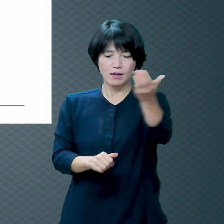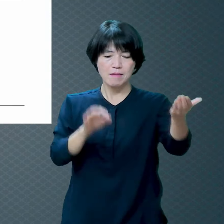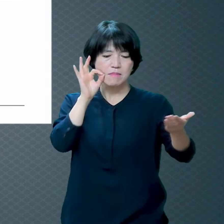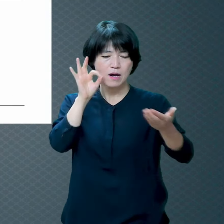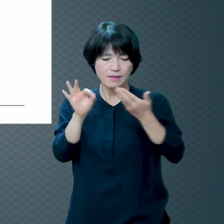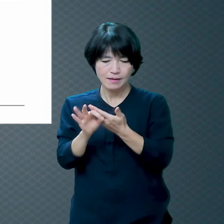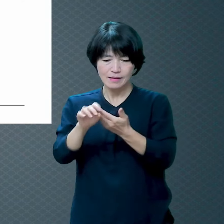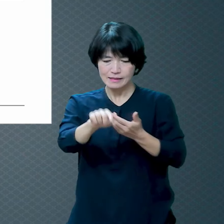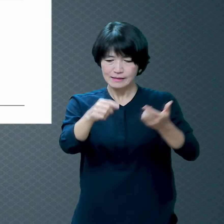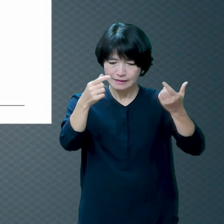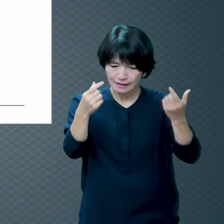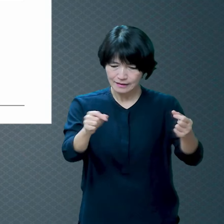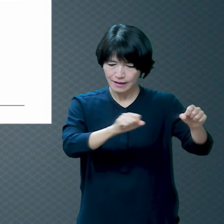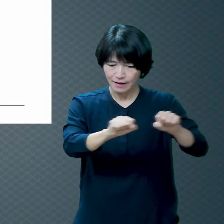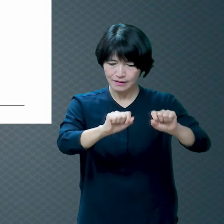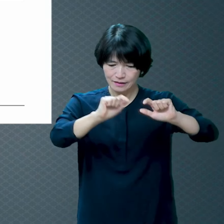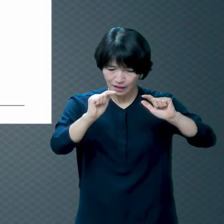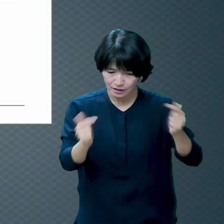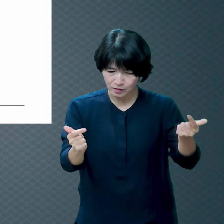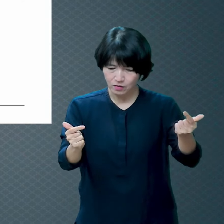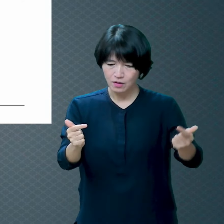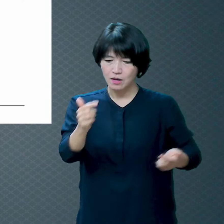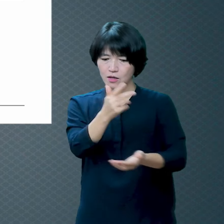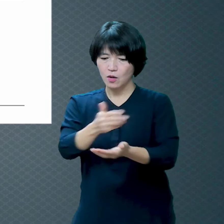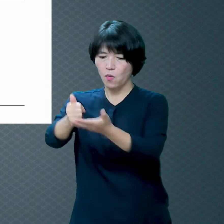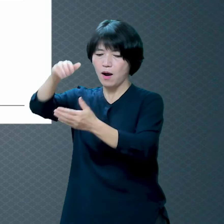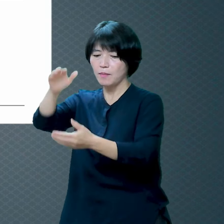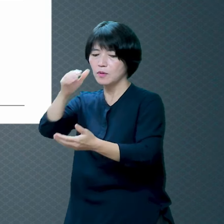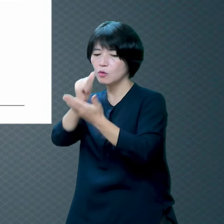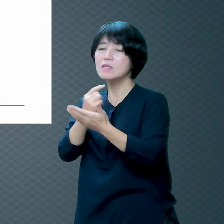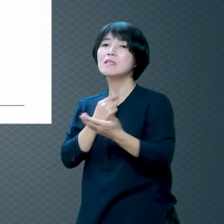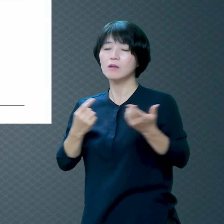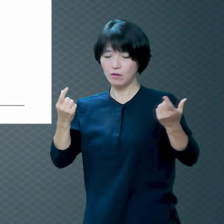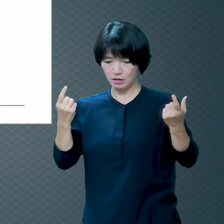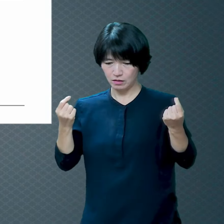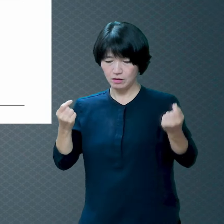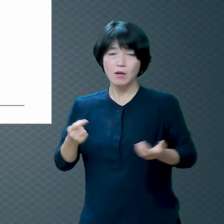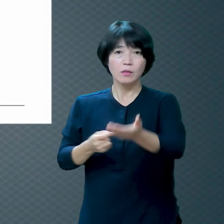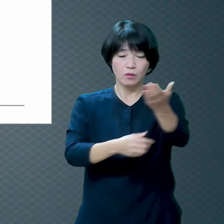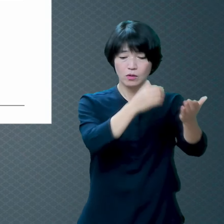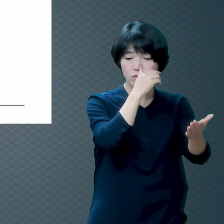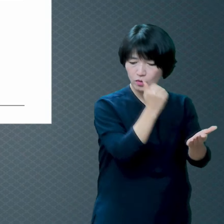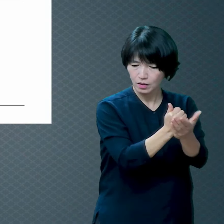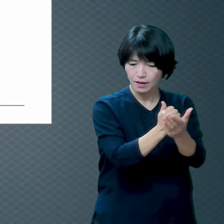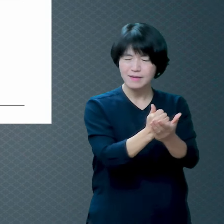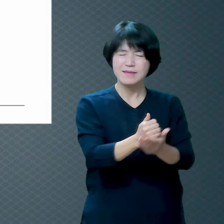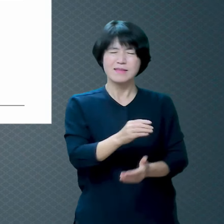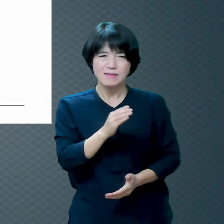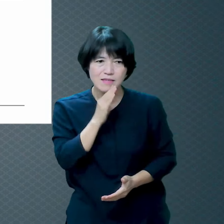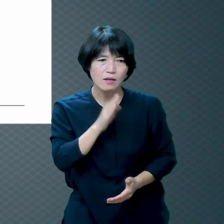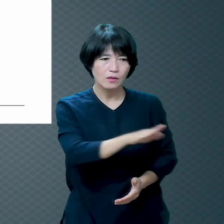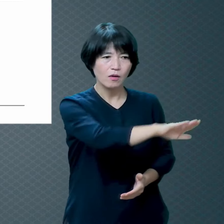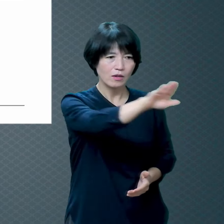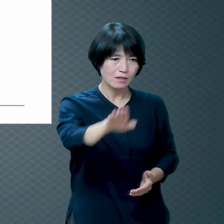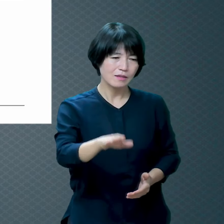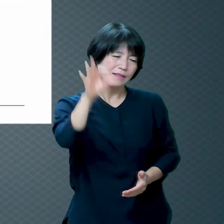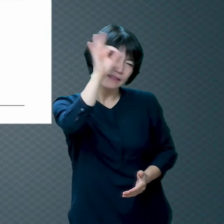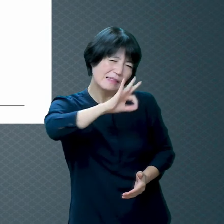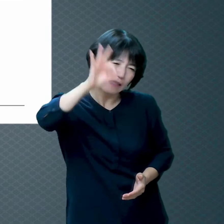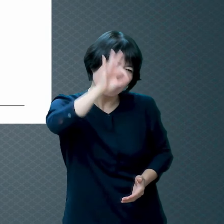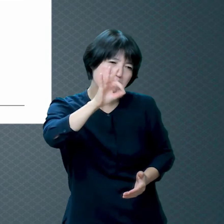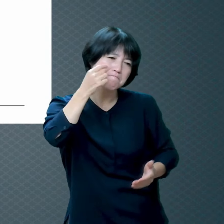범죄하미니 너희 죄가 정령 너희를 찾아낼 줄 알라 죄가 찾아갑니다